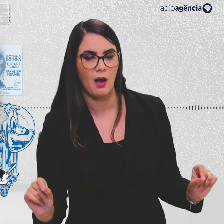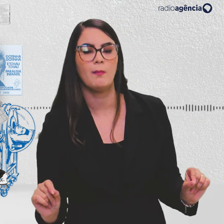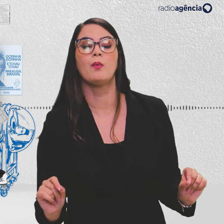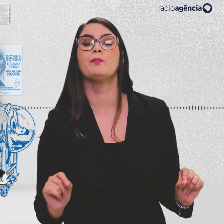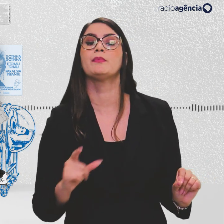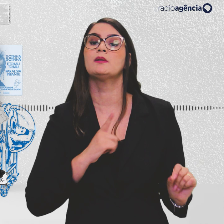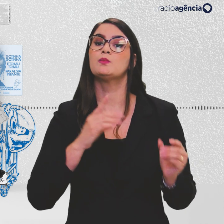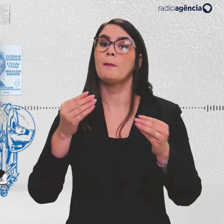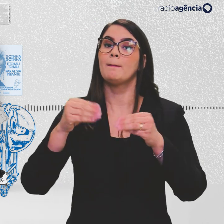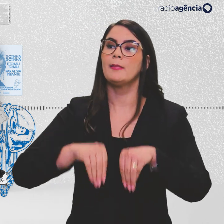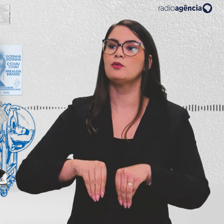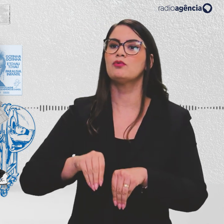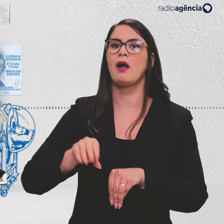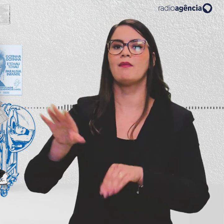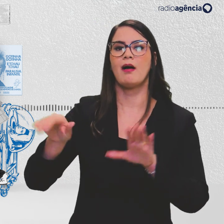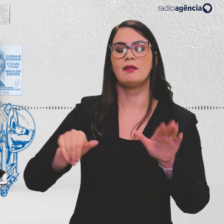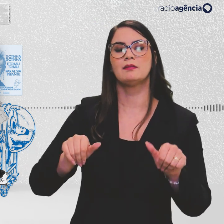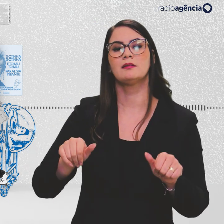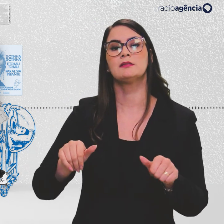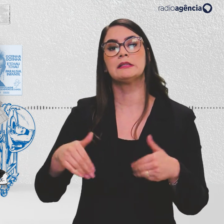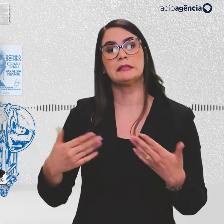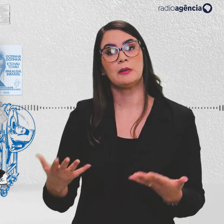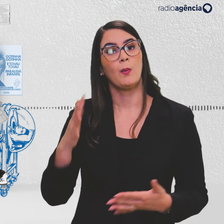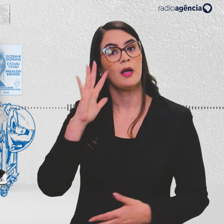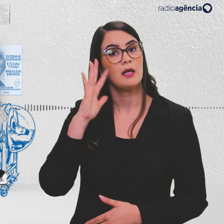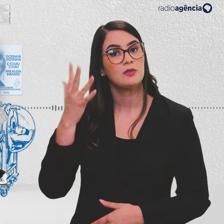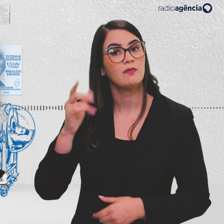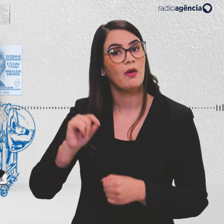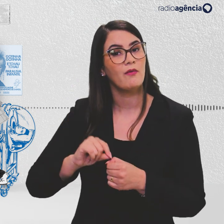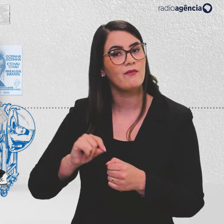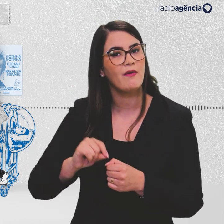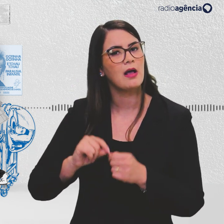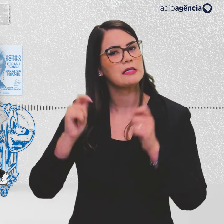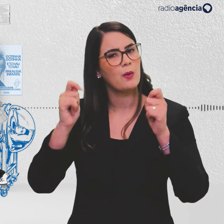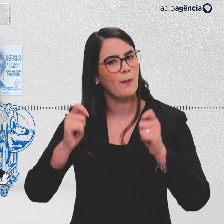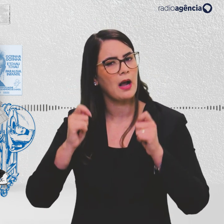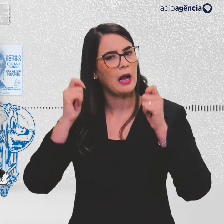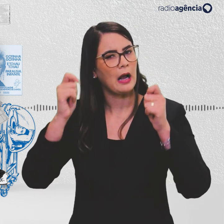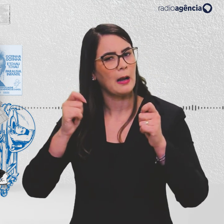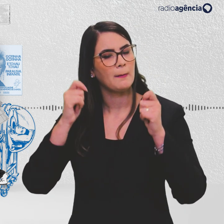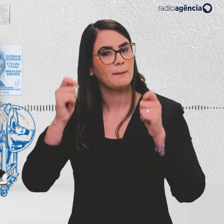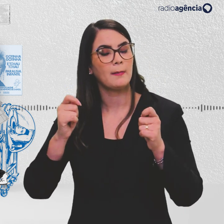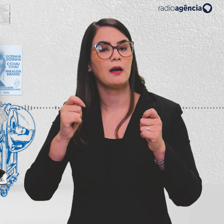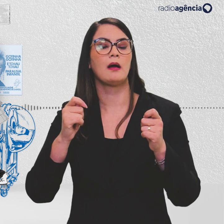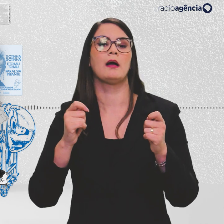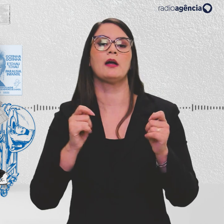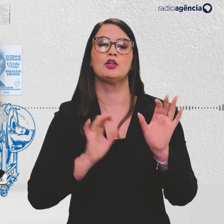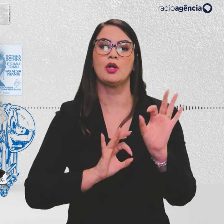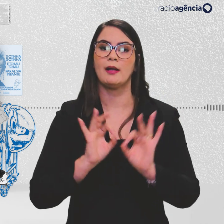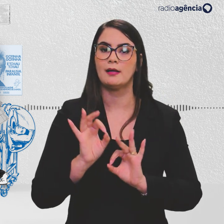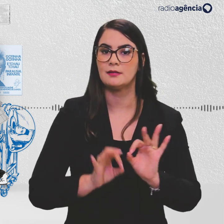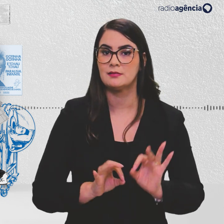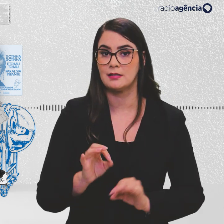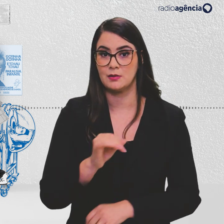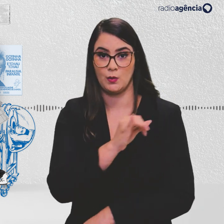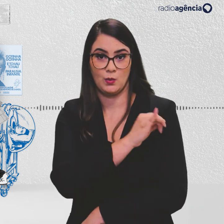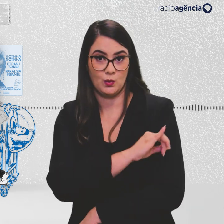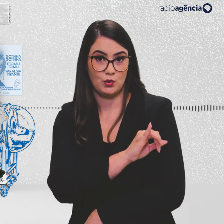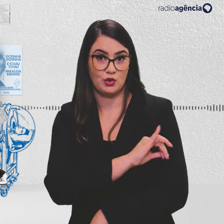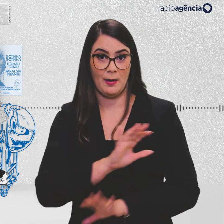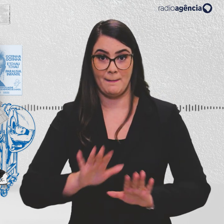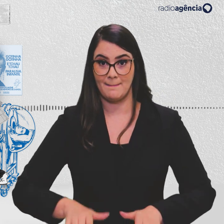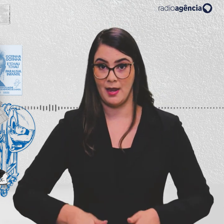prejudicava a atração. Então, resolveram fazer uma grande campanha de saneamento no Rio de Janeiro, de